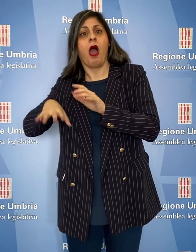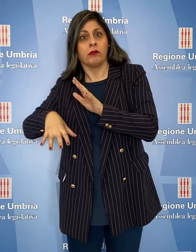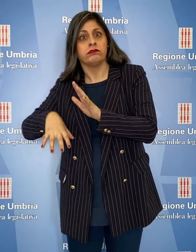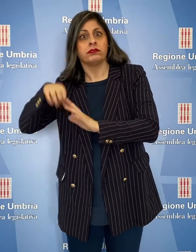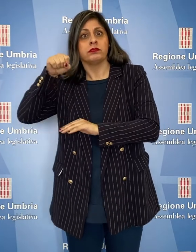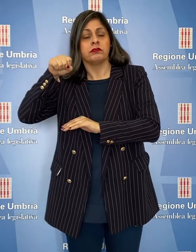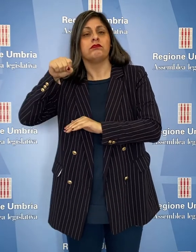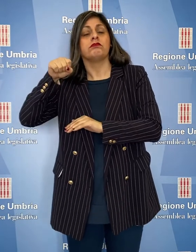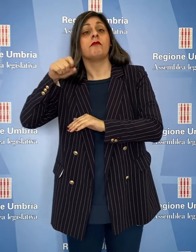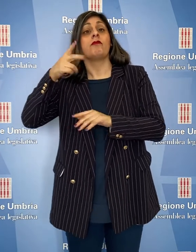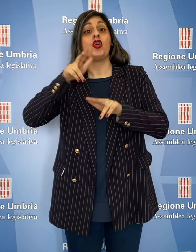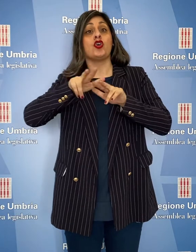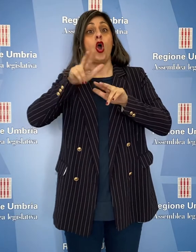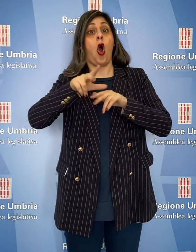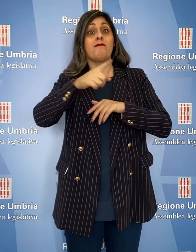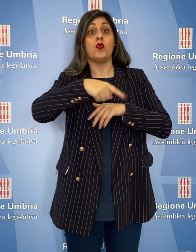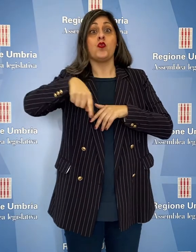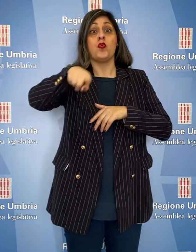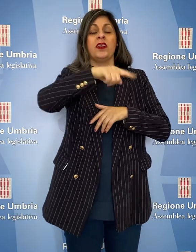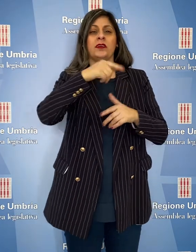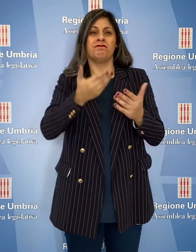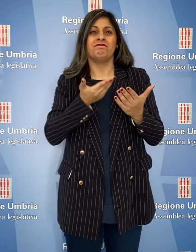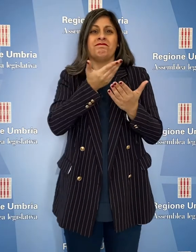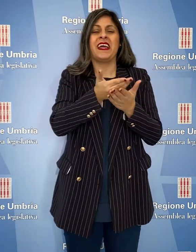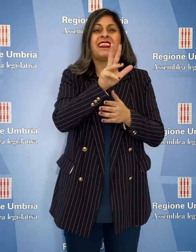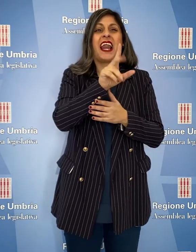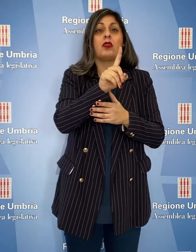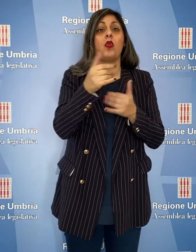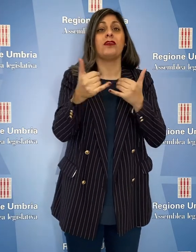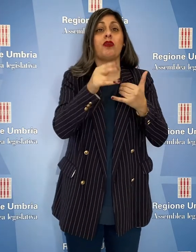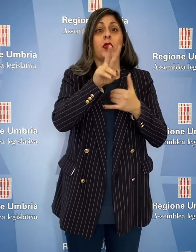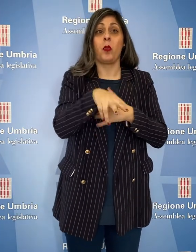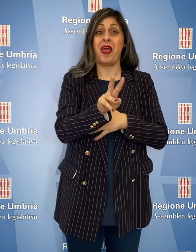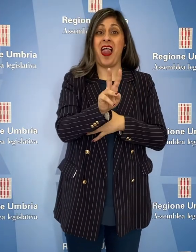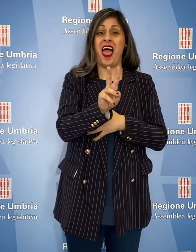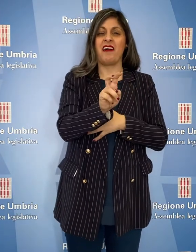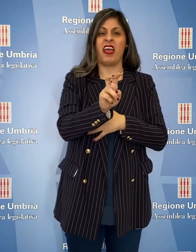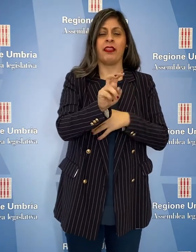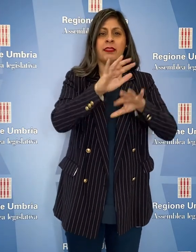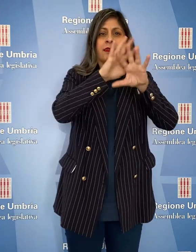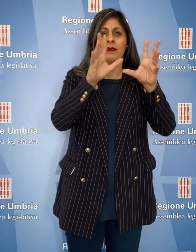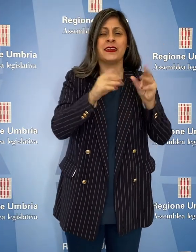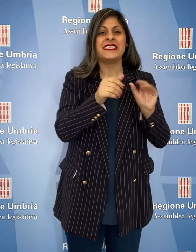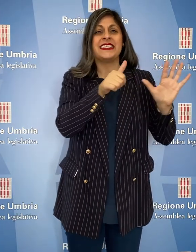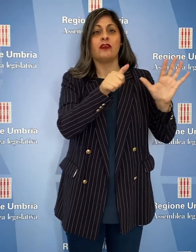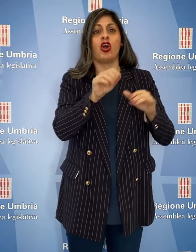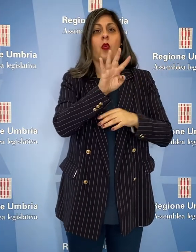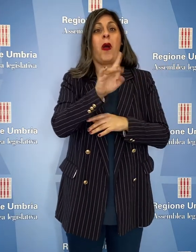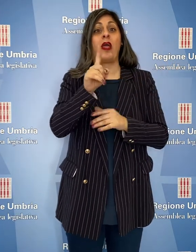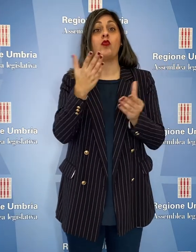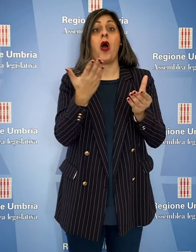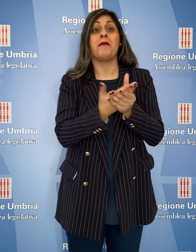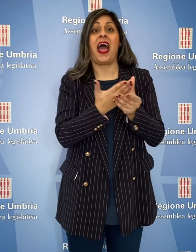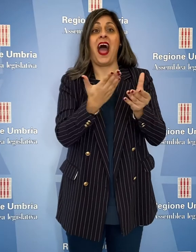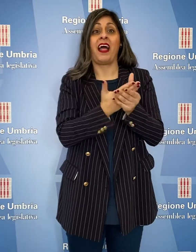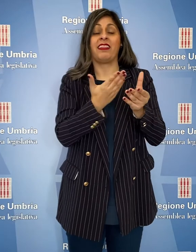state presentate ai comuni al 31 dicembre 2020 641 pratiche per la